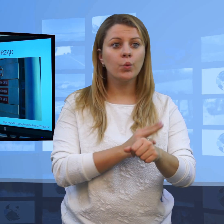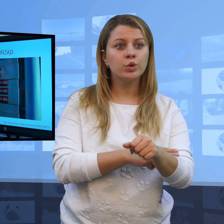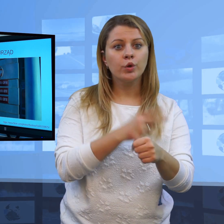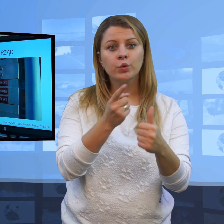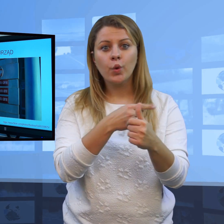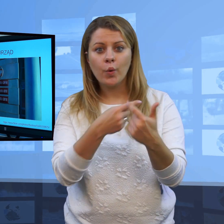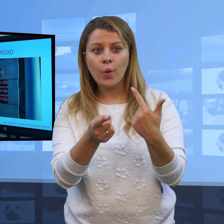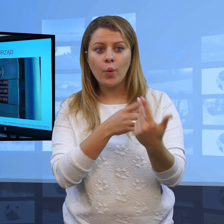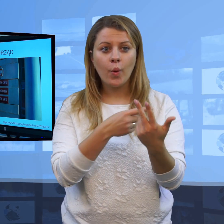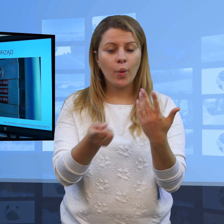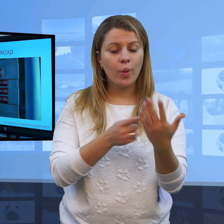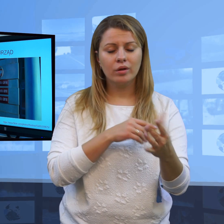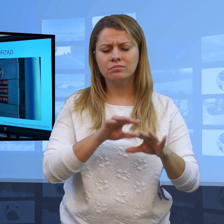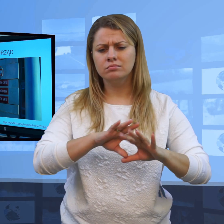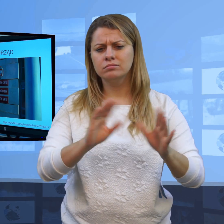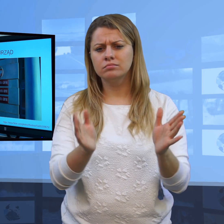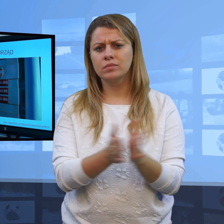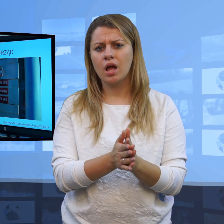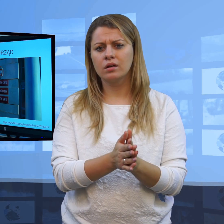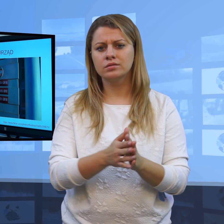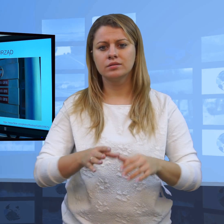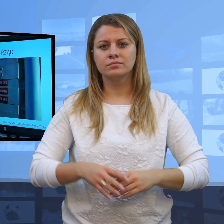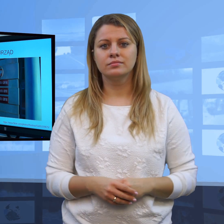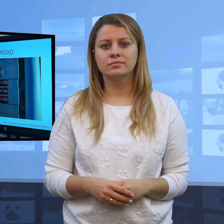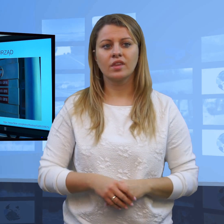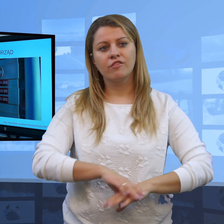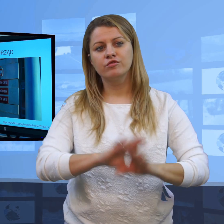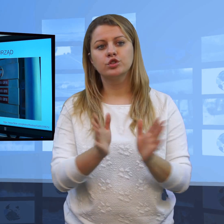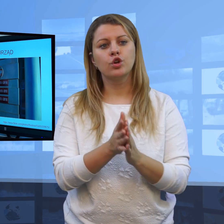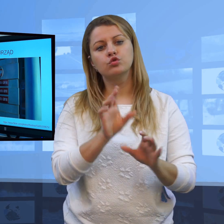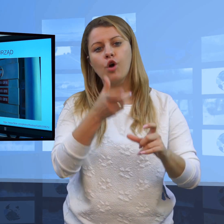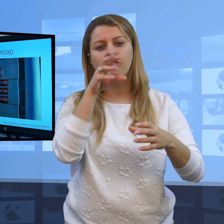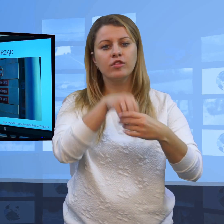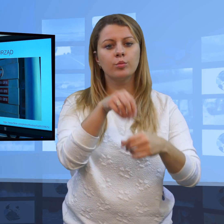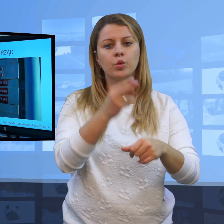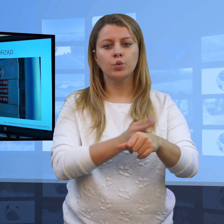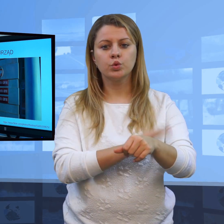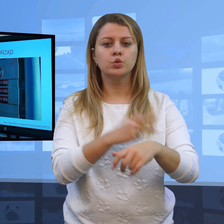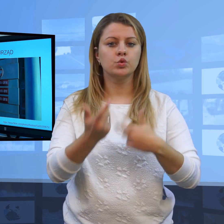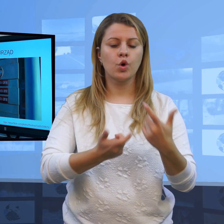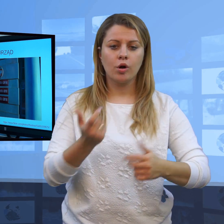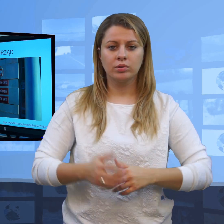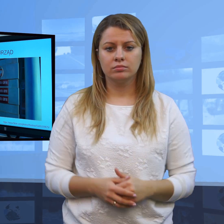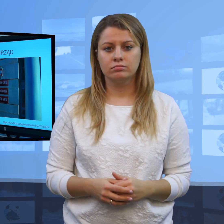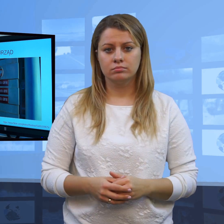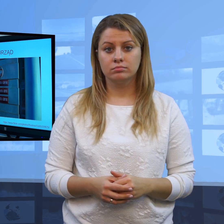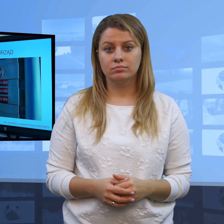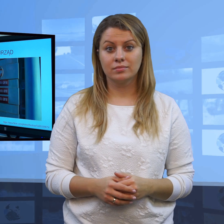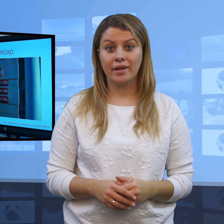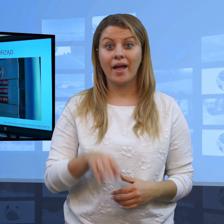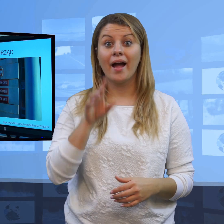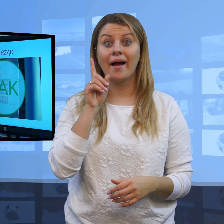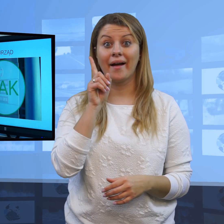zapytać urzędnika o każdą rzecz związaną z pracą urzędu. I taki urzędnik